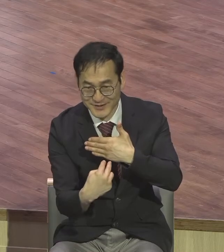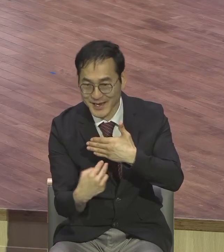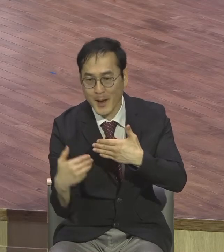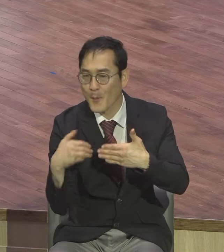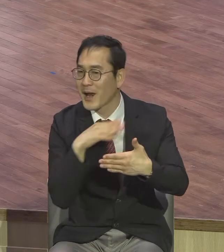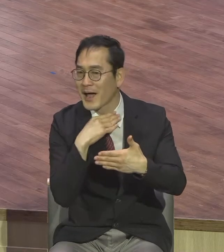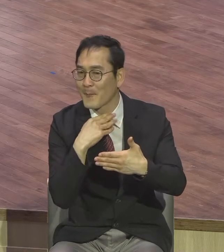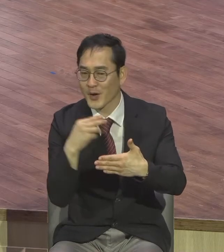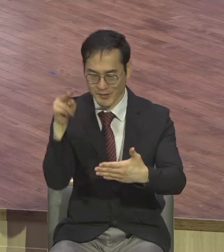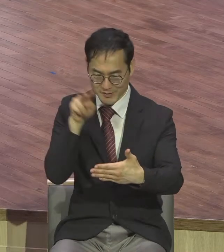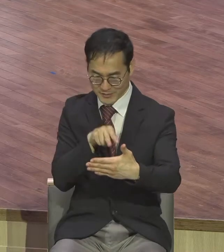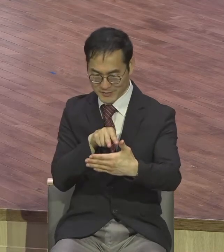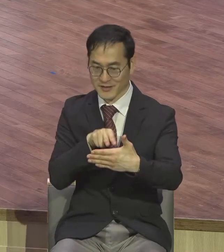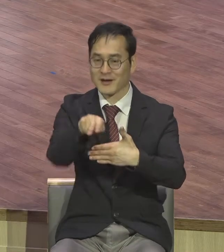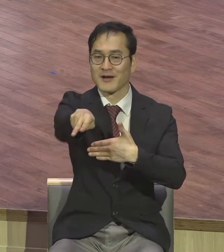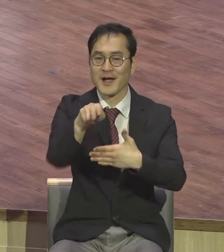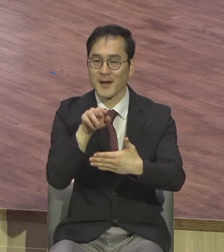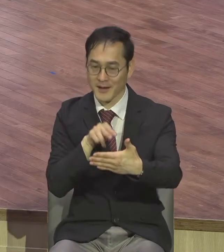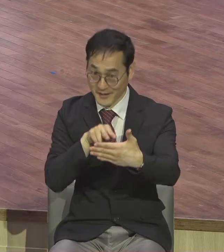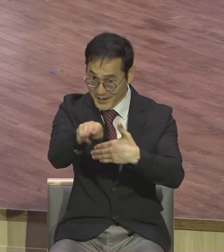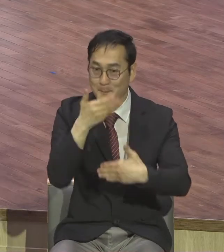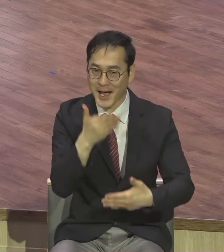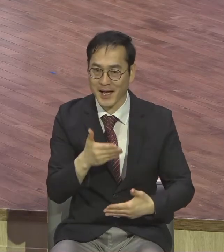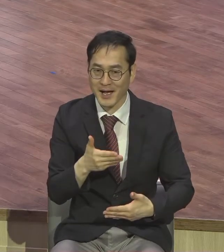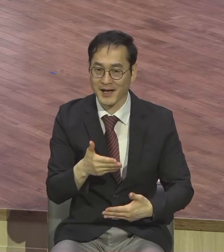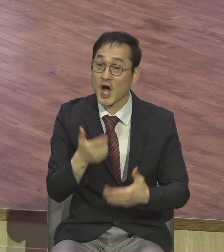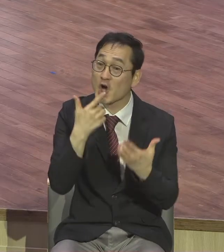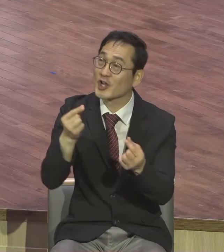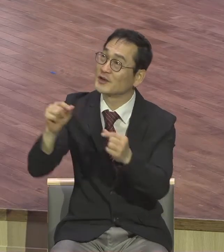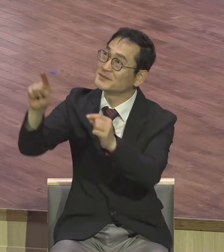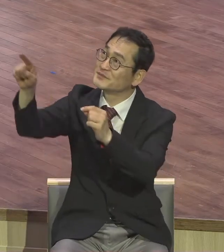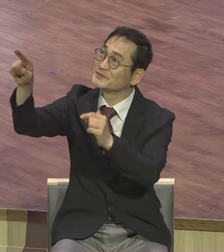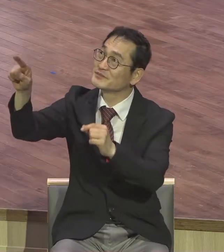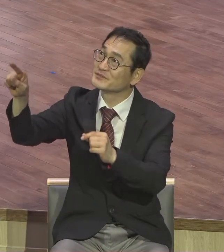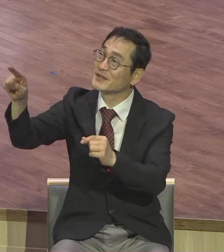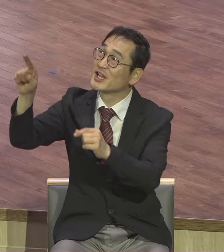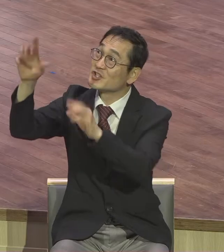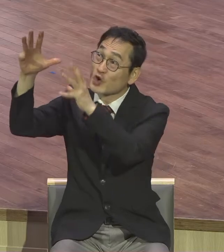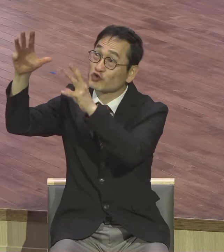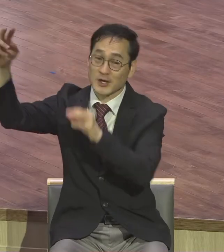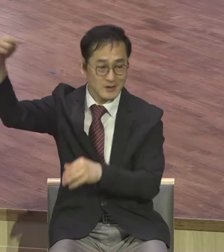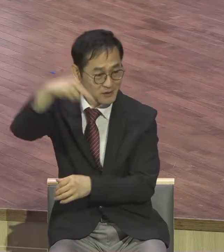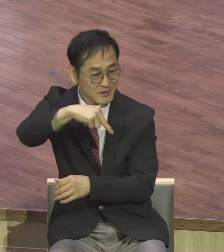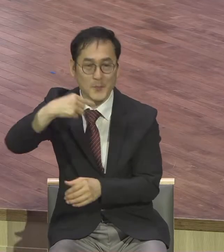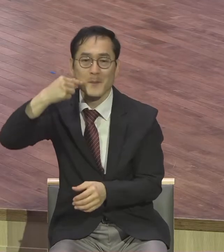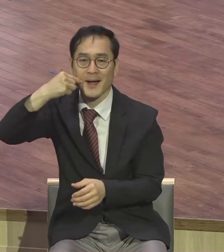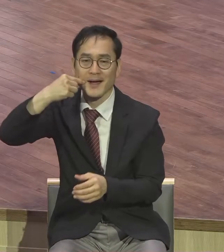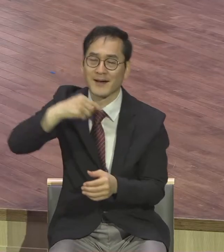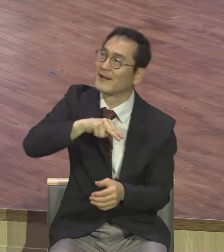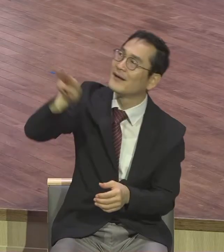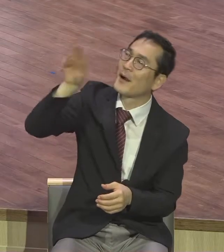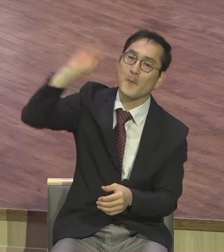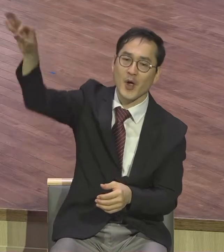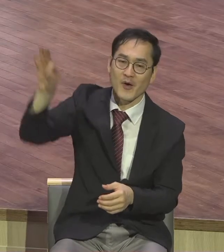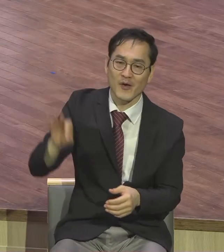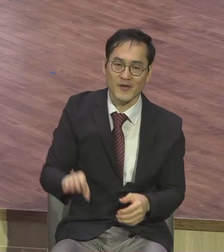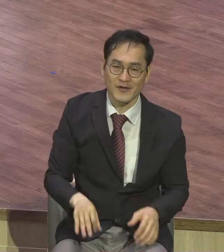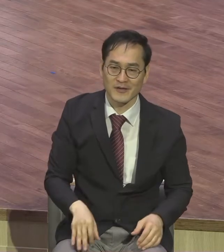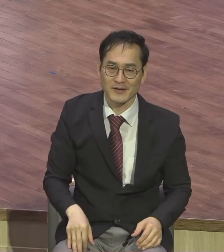잔치하는 거 다 봤어 부자가 저 나사로 좀 보내서 내 혀를